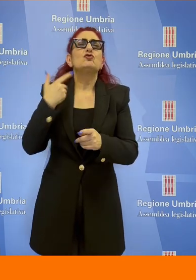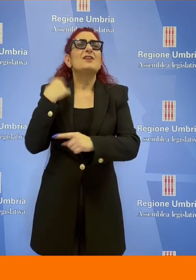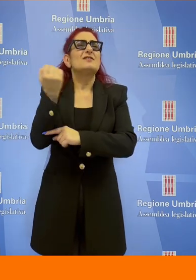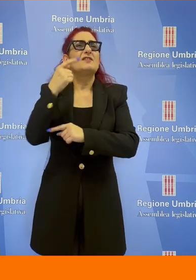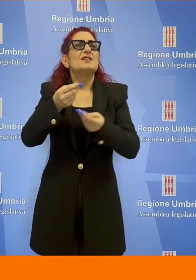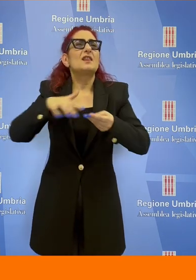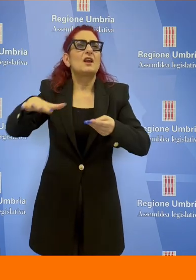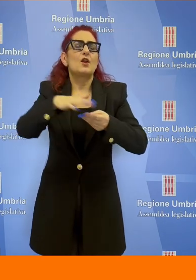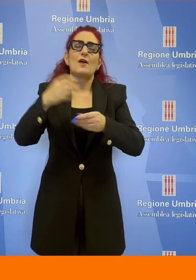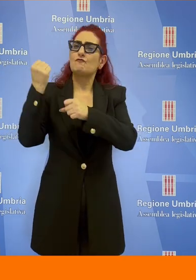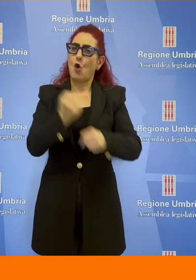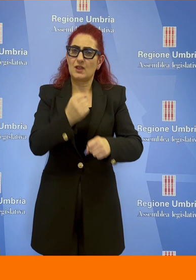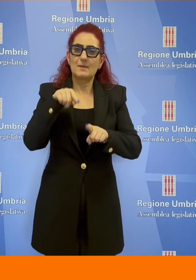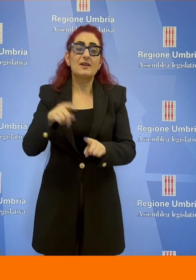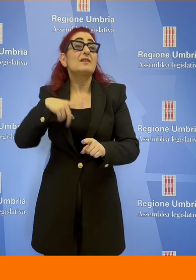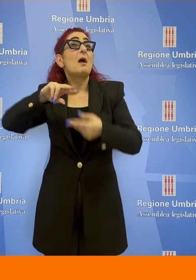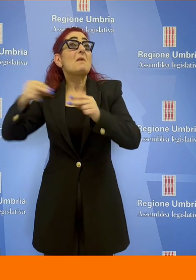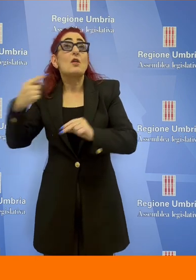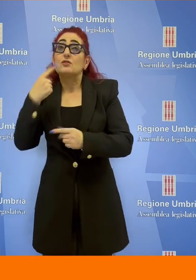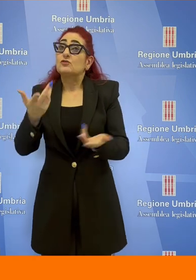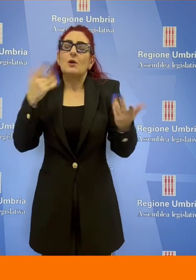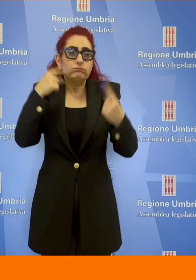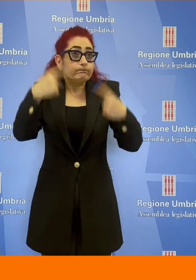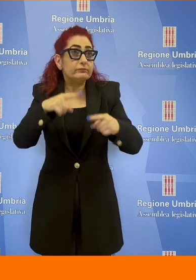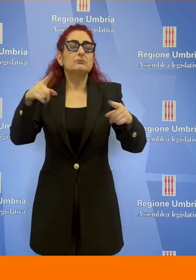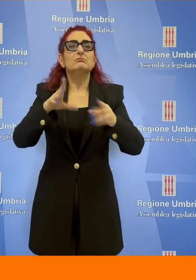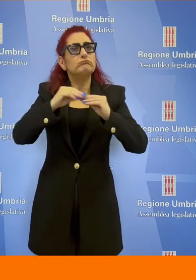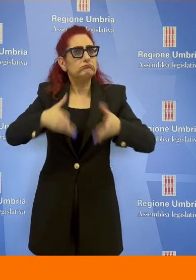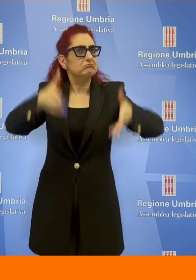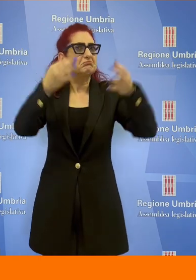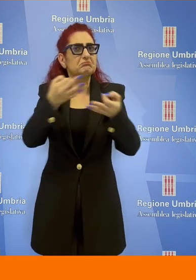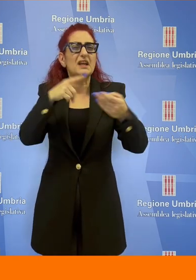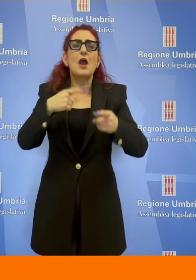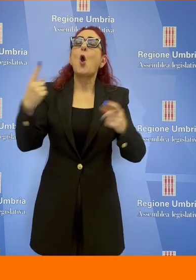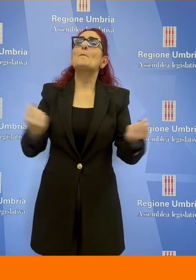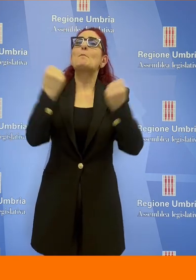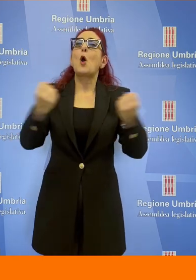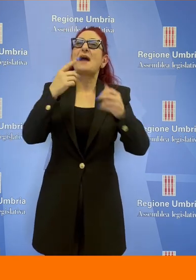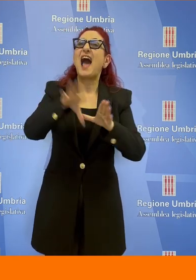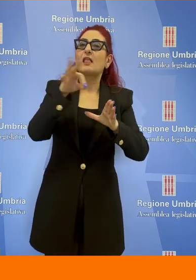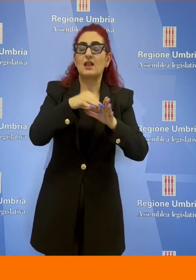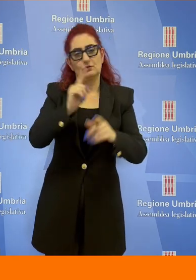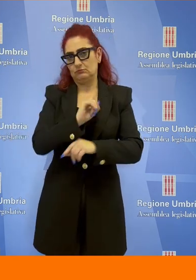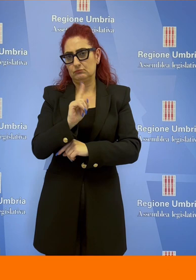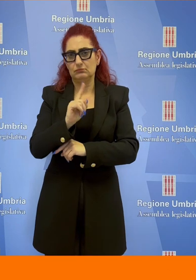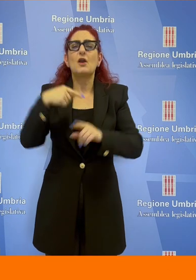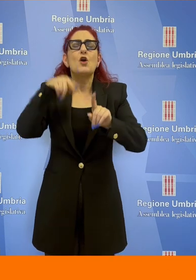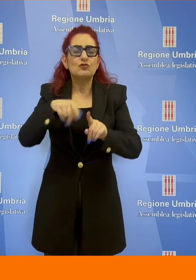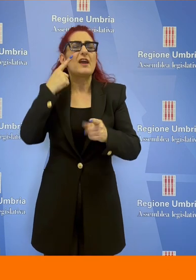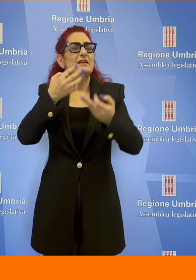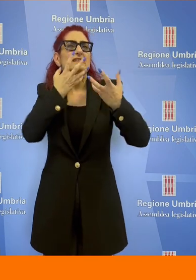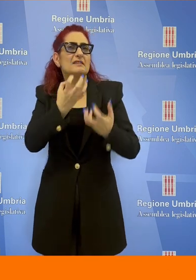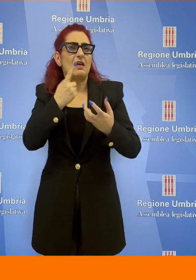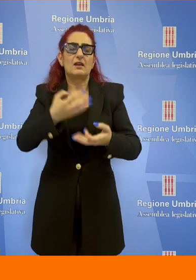questo dice Simona Meloni l'azione non può essere usata a scopo propagandistico ed elettorale ma occorre serietà e accuratezza nel